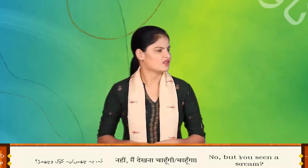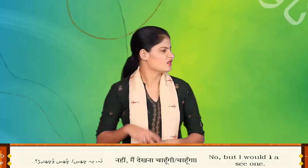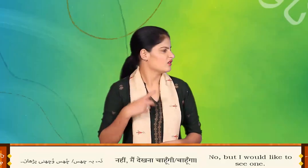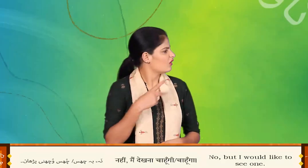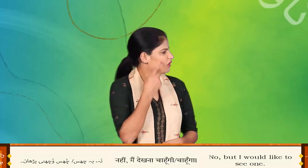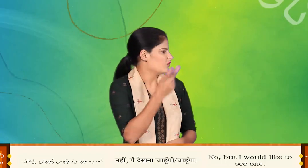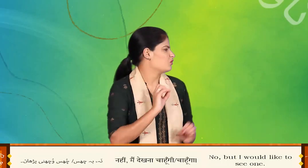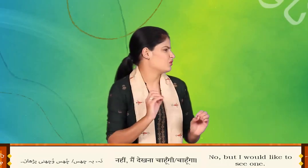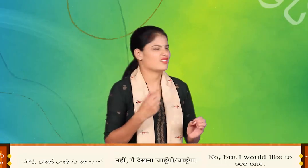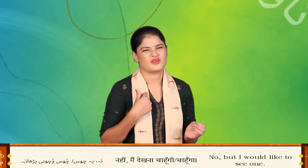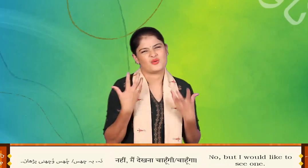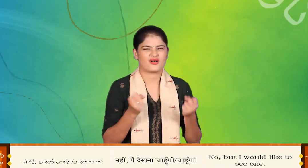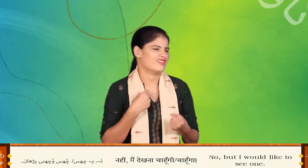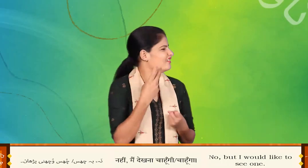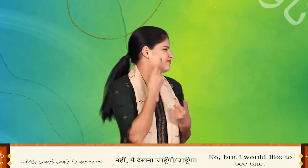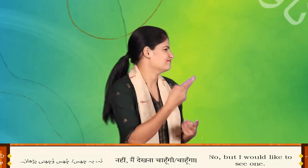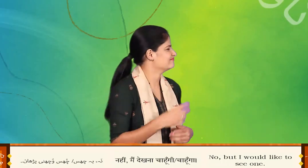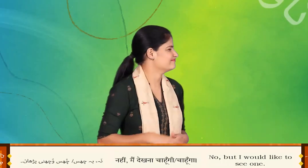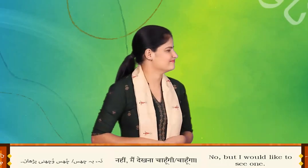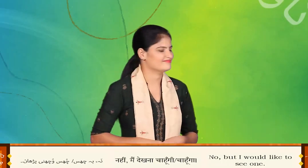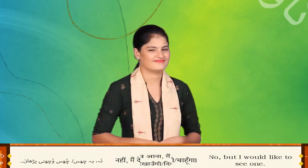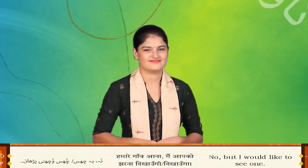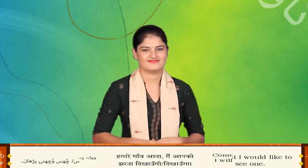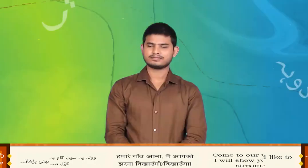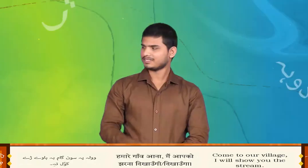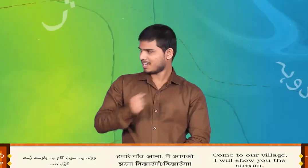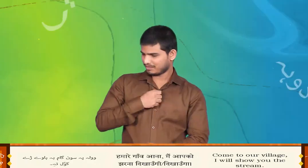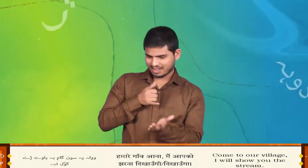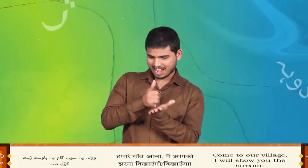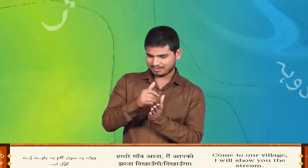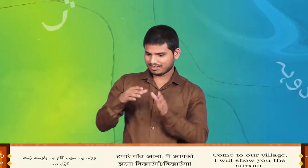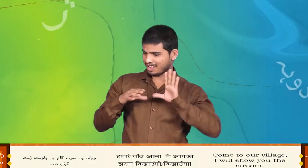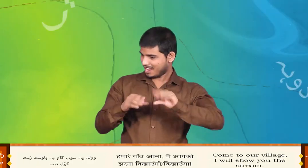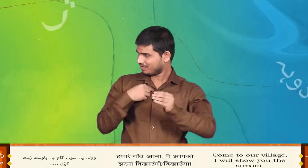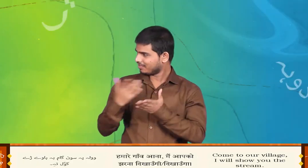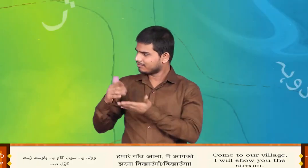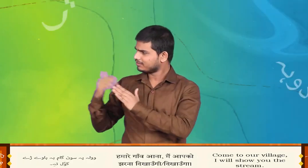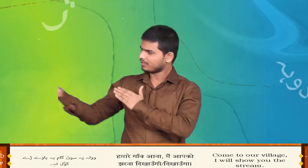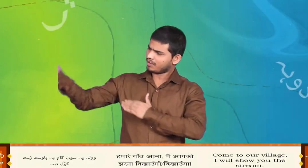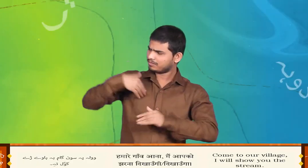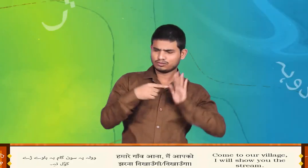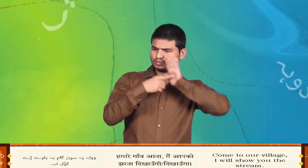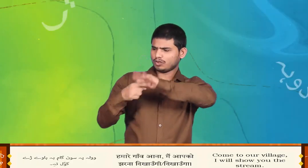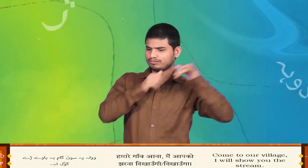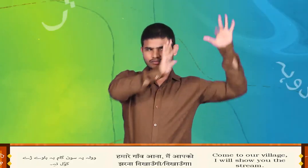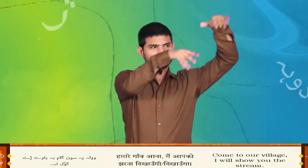ना बिच्छ वुच्छ न्यसान वल ये सोन कुन बहावे छे कॉल ते